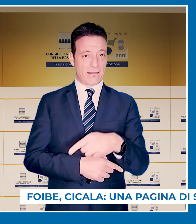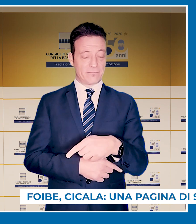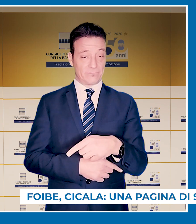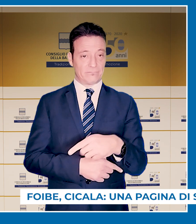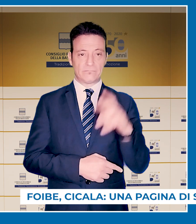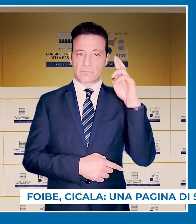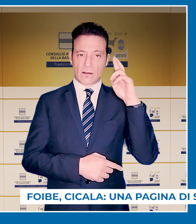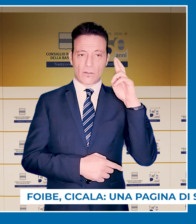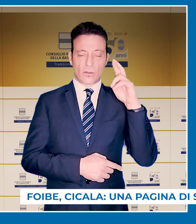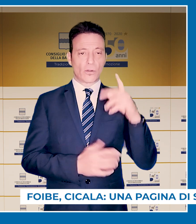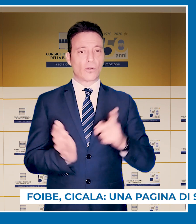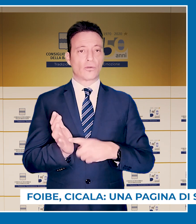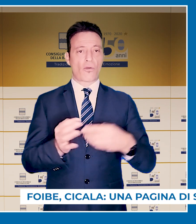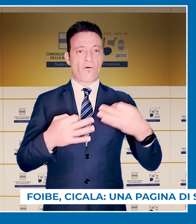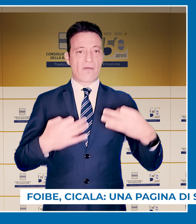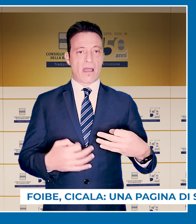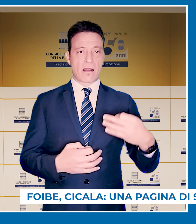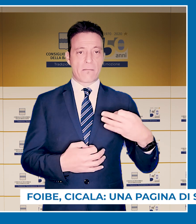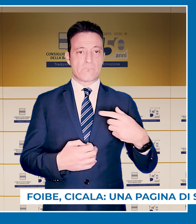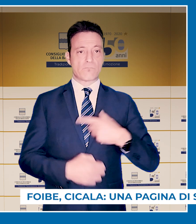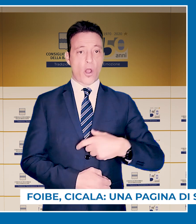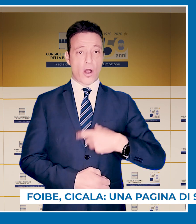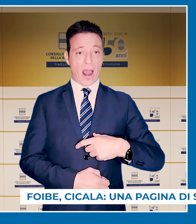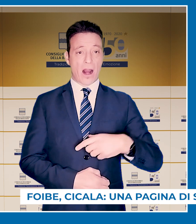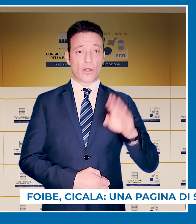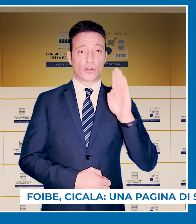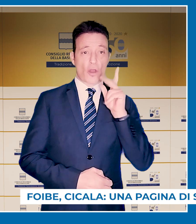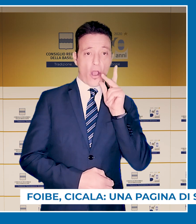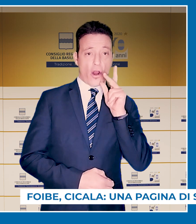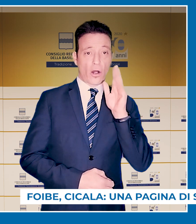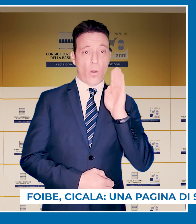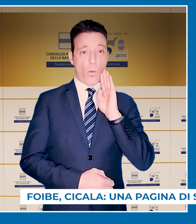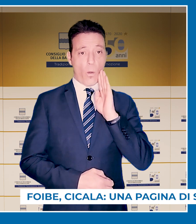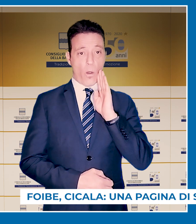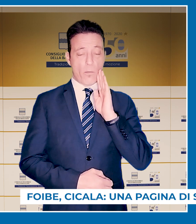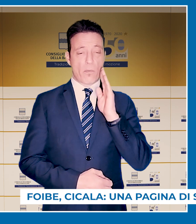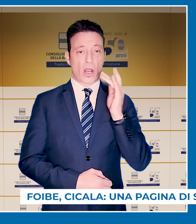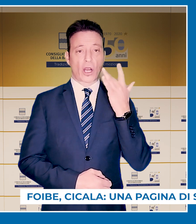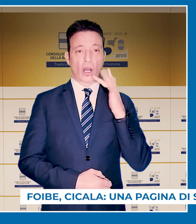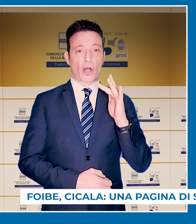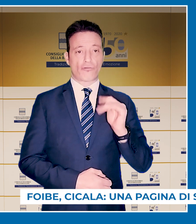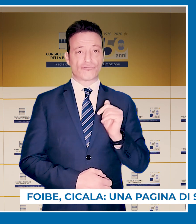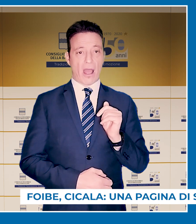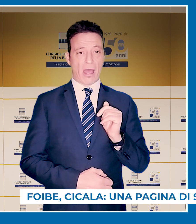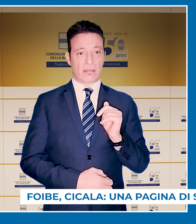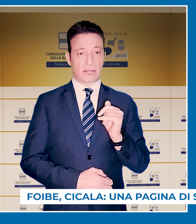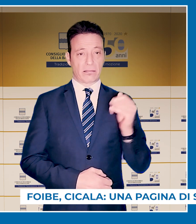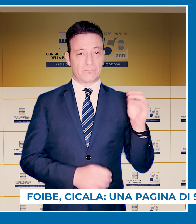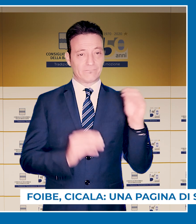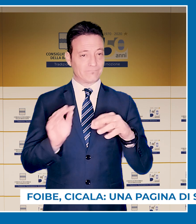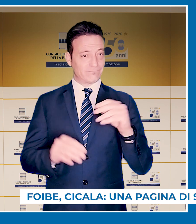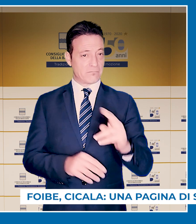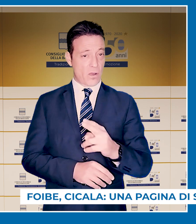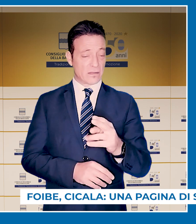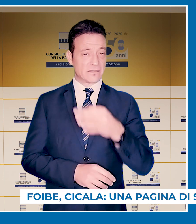detto, è un dovere morale e onorare la memoria di donne e uomini innocenti significa condannare ogni